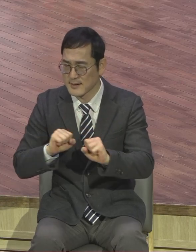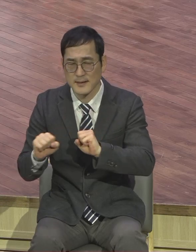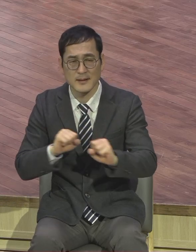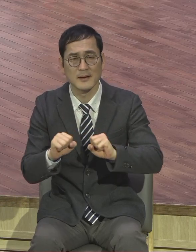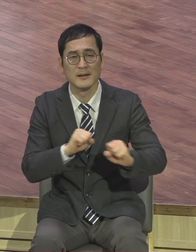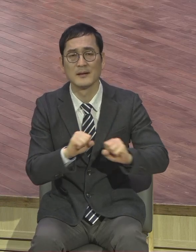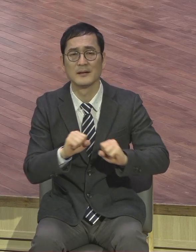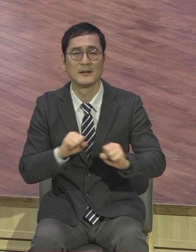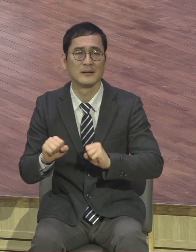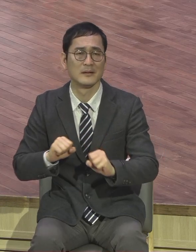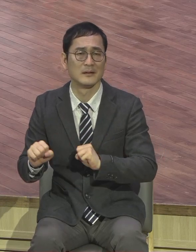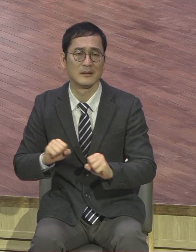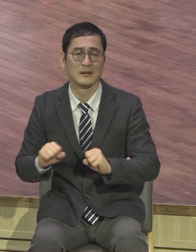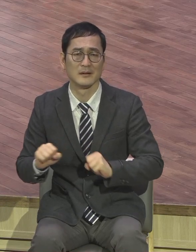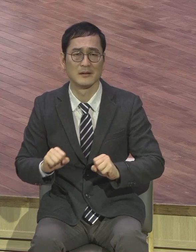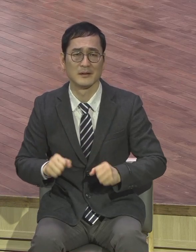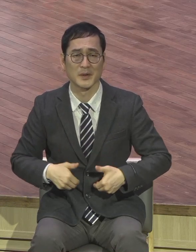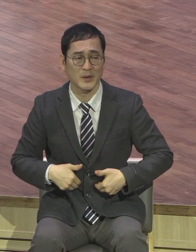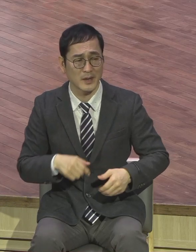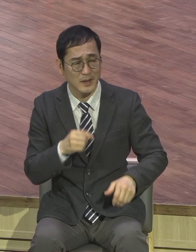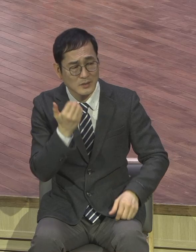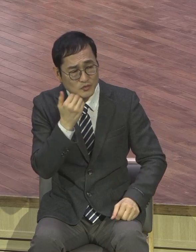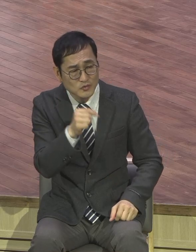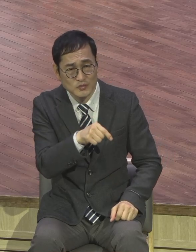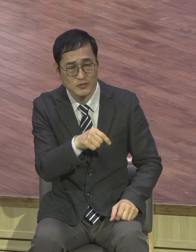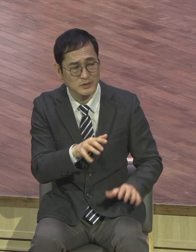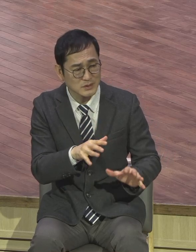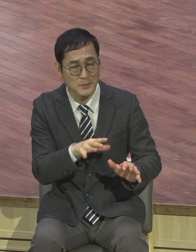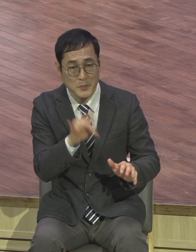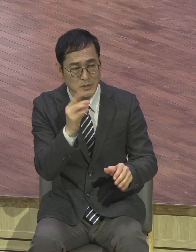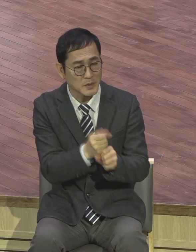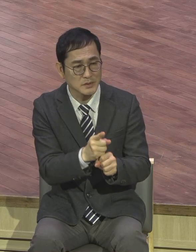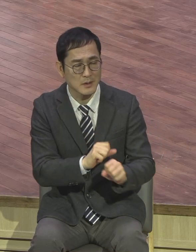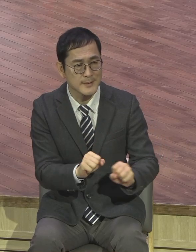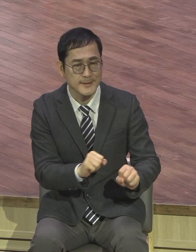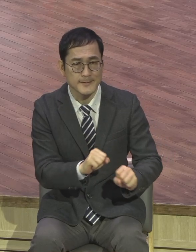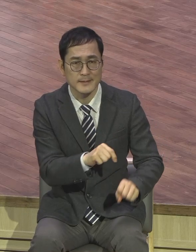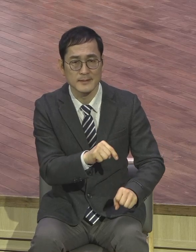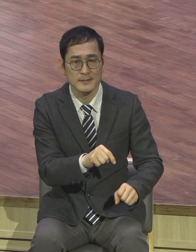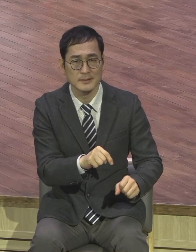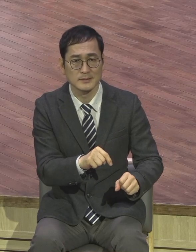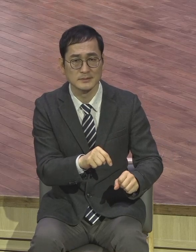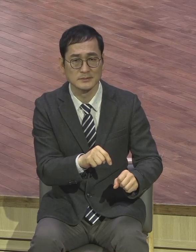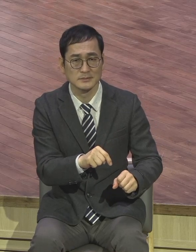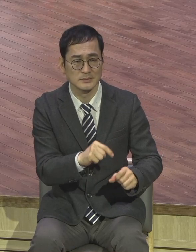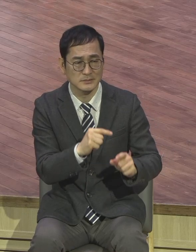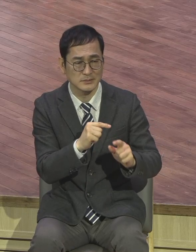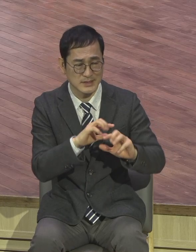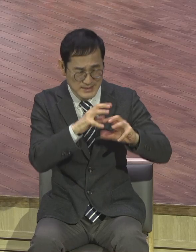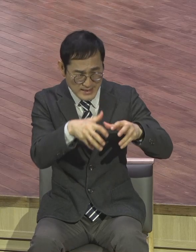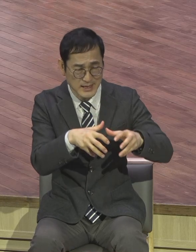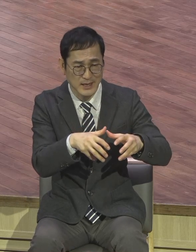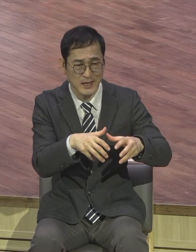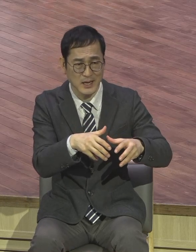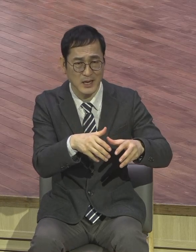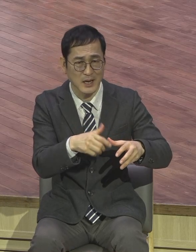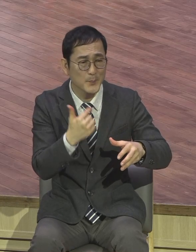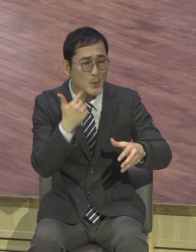와요. 강산두고 쫙 현장에 목사들 현지 목사들 맹단 쫙 보내가지고 이 사람들이 이번에 등록해